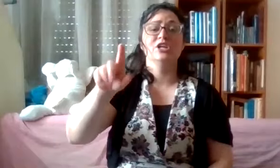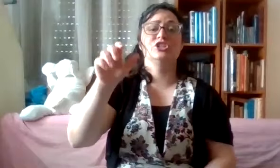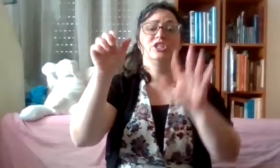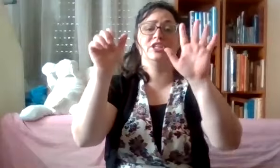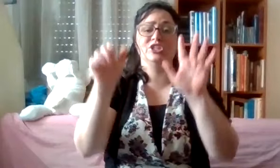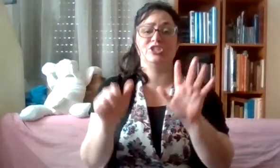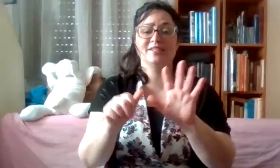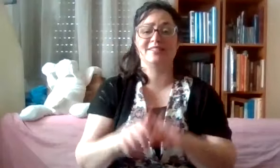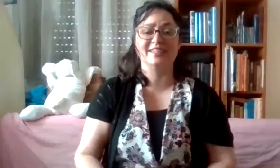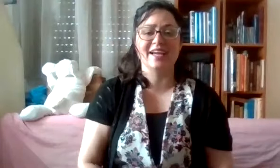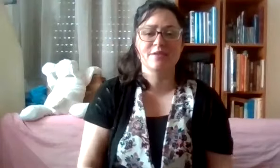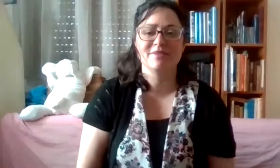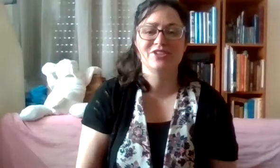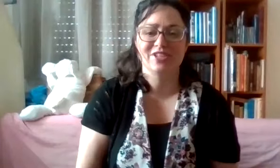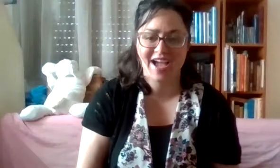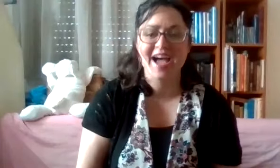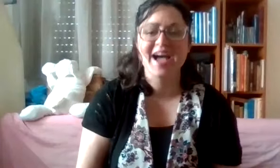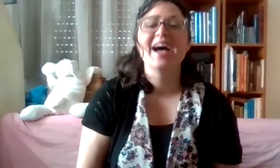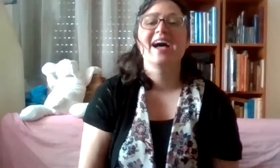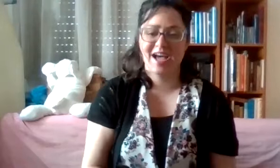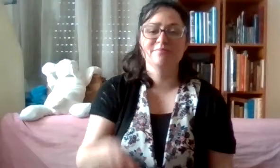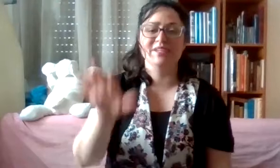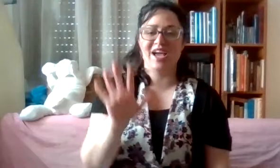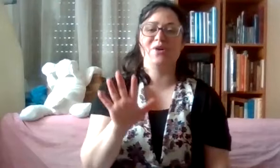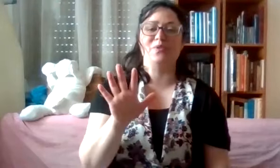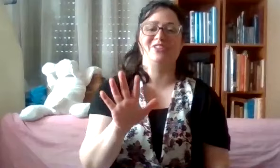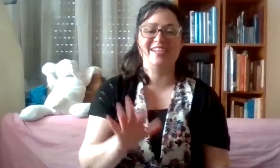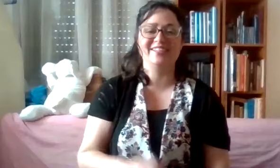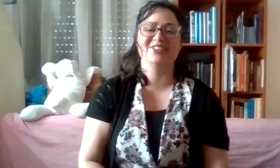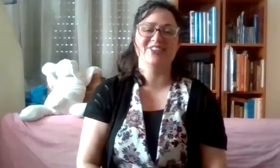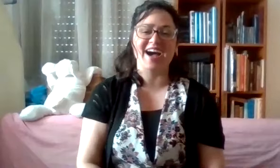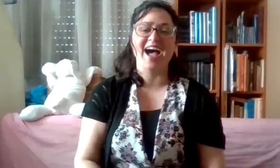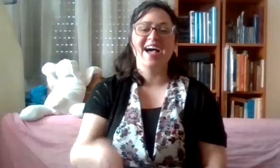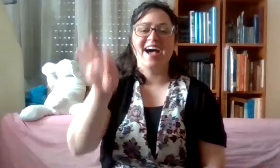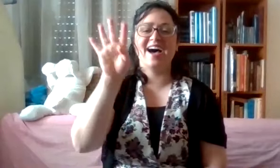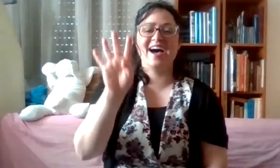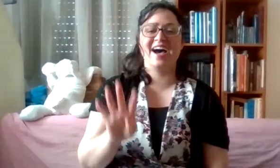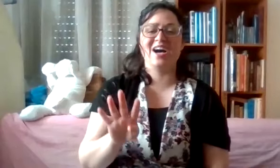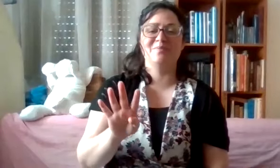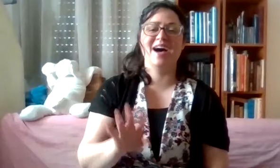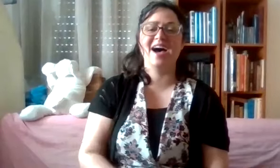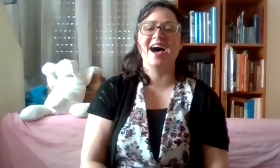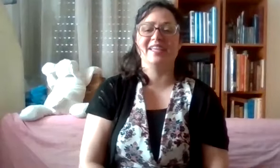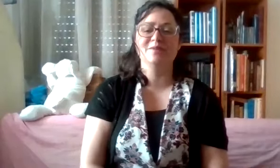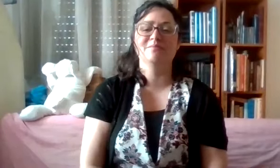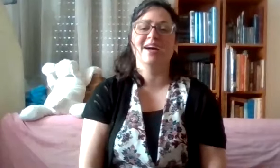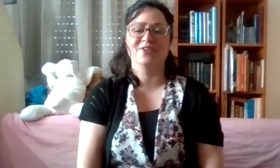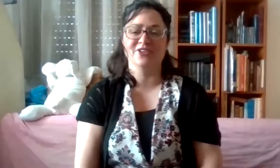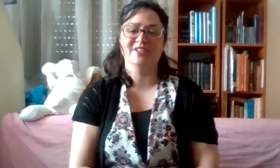שישה סדרי משנה. חמישה חומשי תורה. ארבע אמהות.